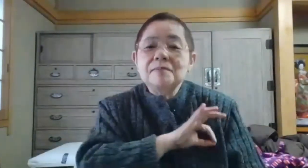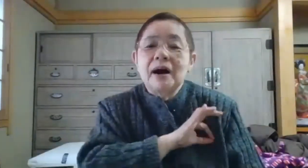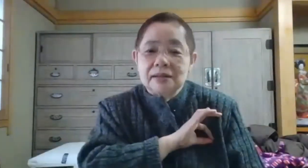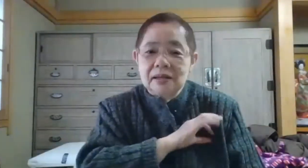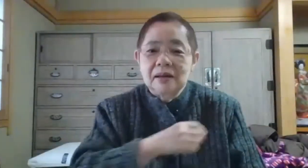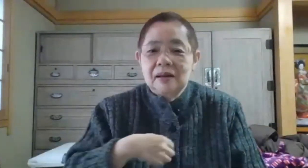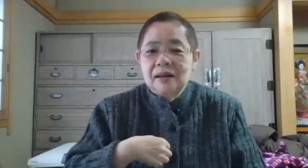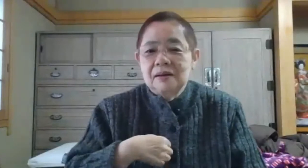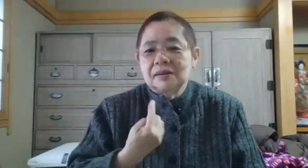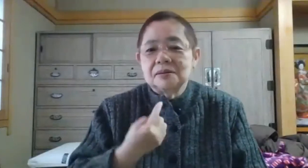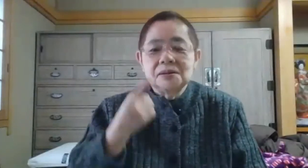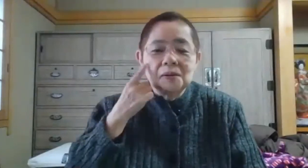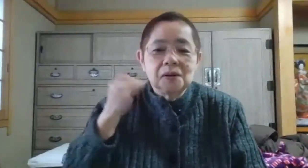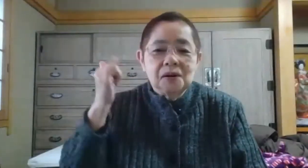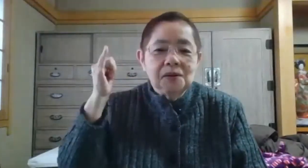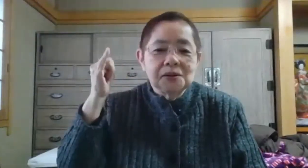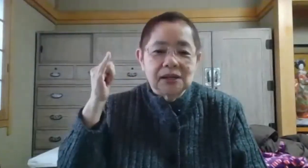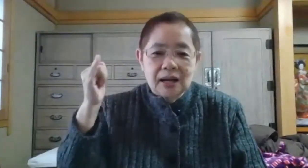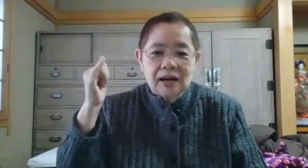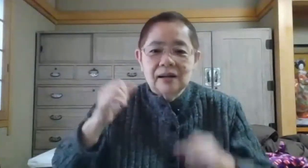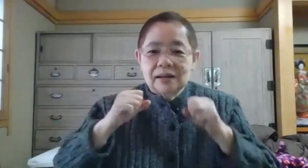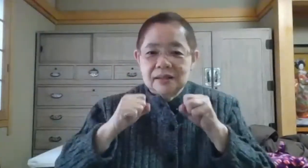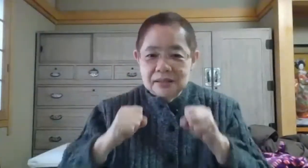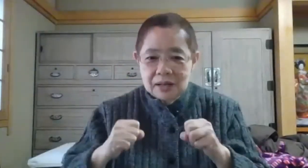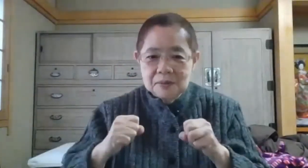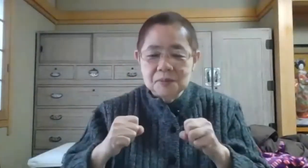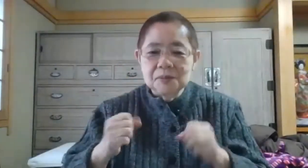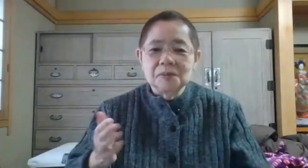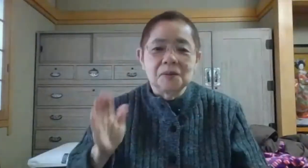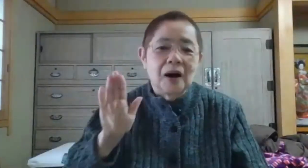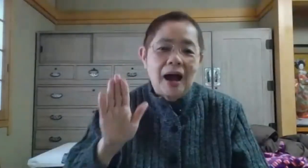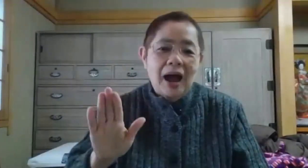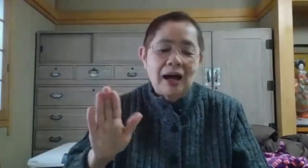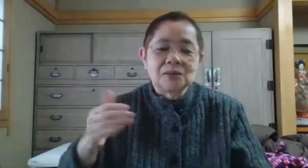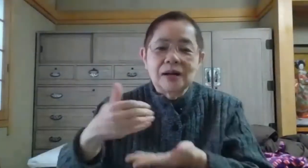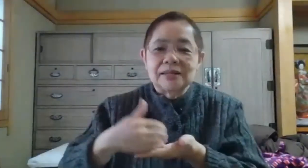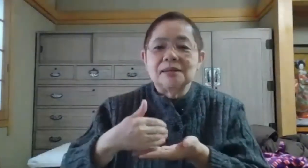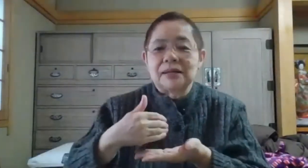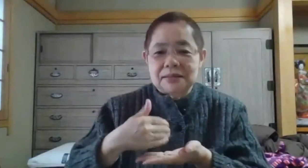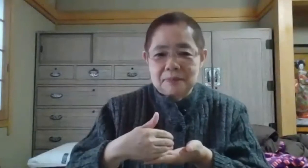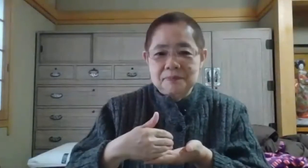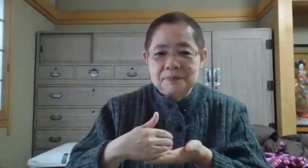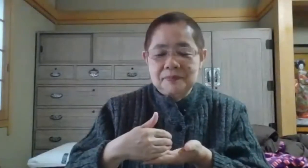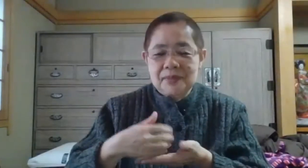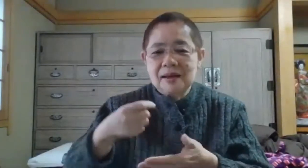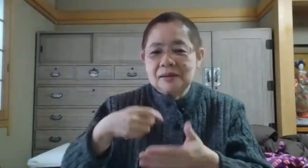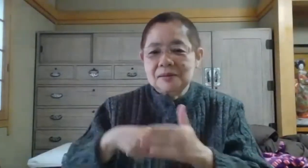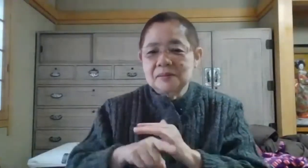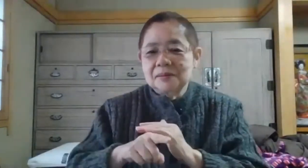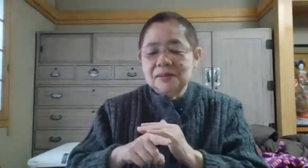ンバーに私の両親がいたということを後から聞きましたな